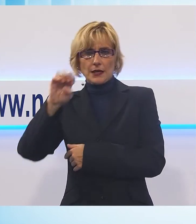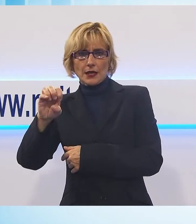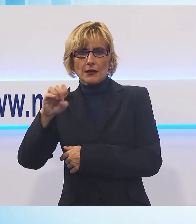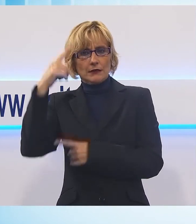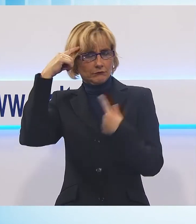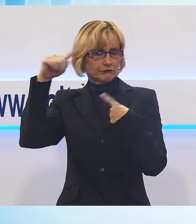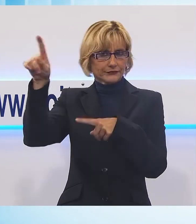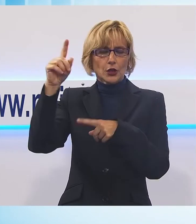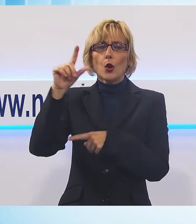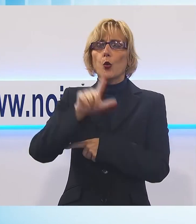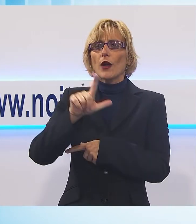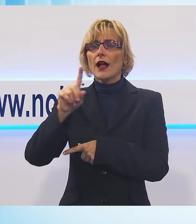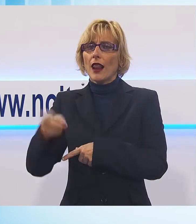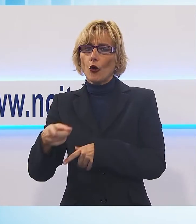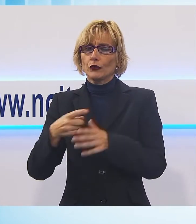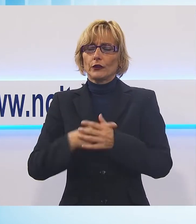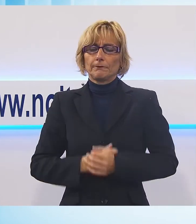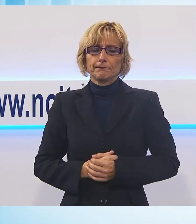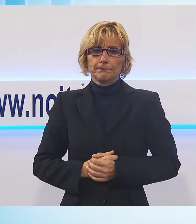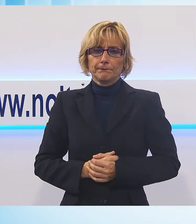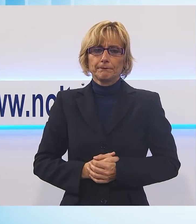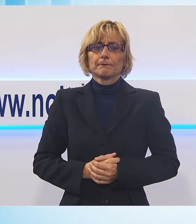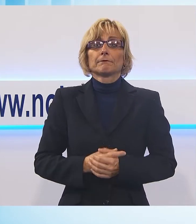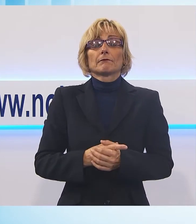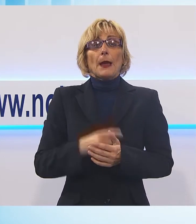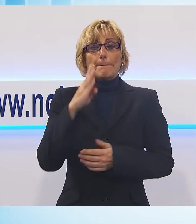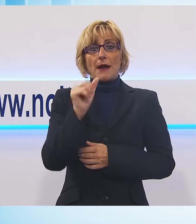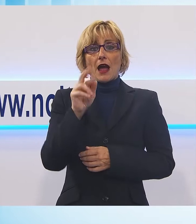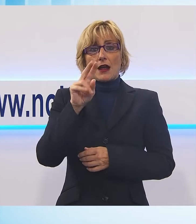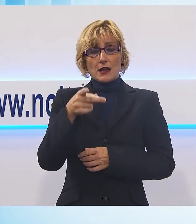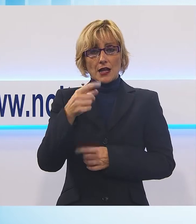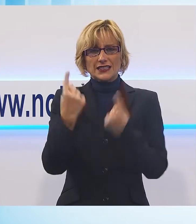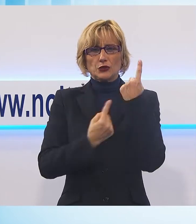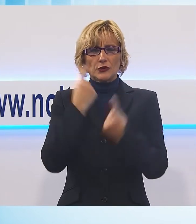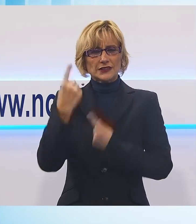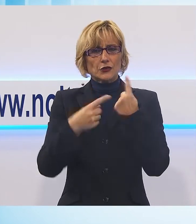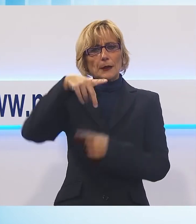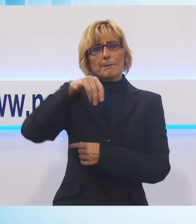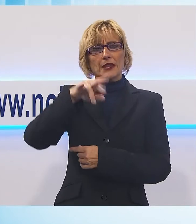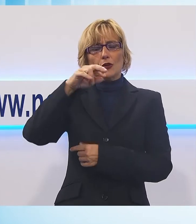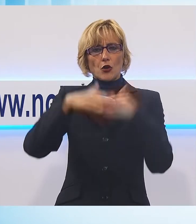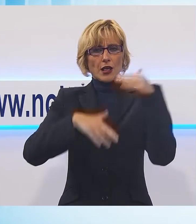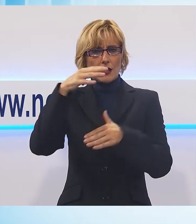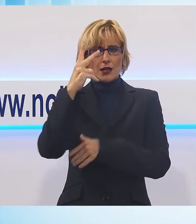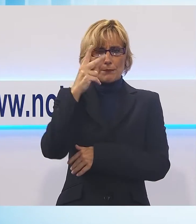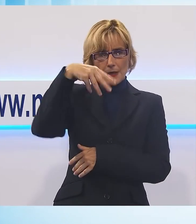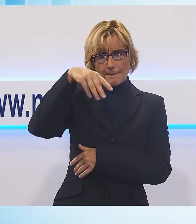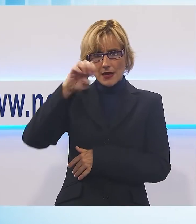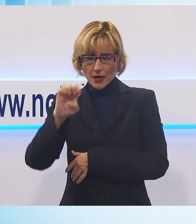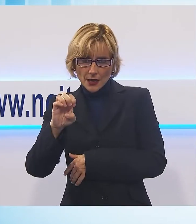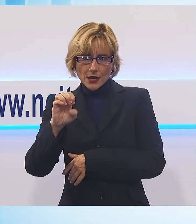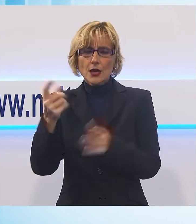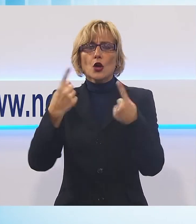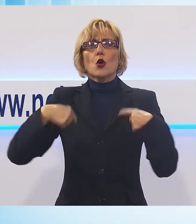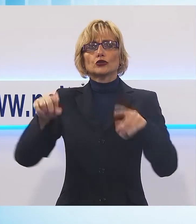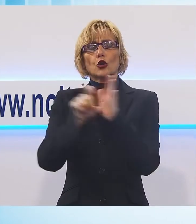Galeotti Sulla vicenda KME e soprattutto sulla questione pirogassificatore il consiglio comunale di Varga ha